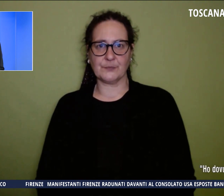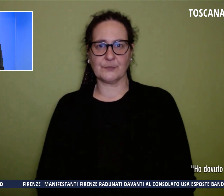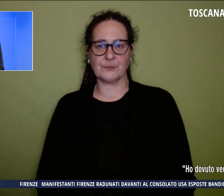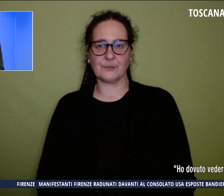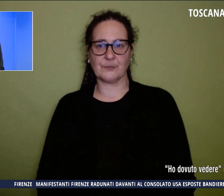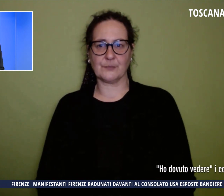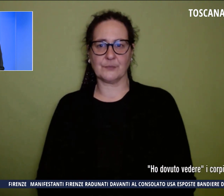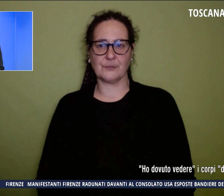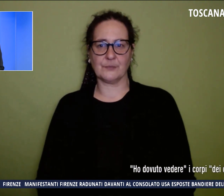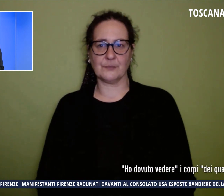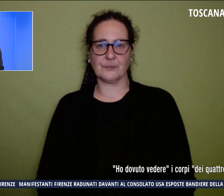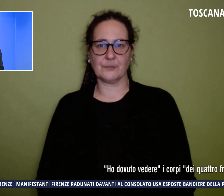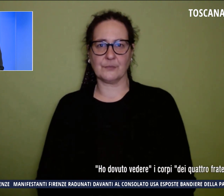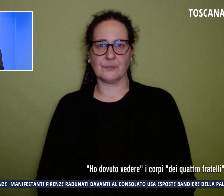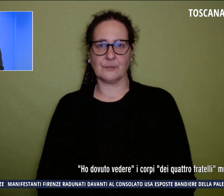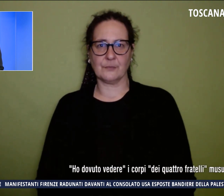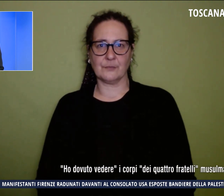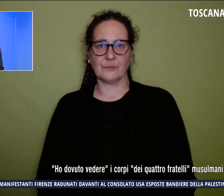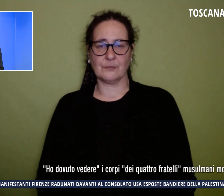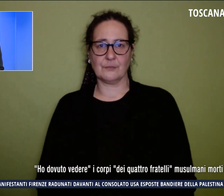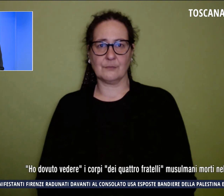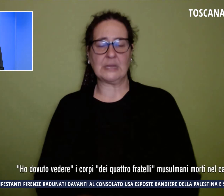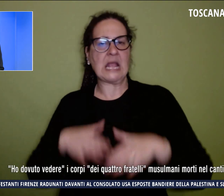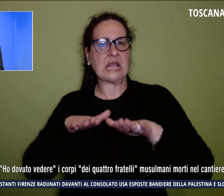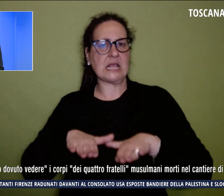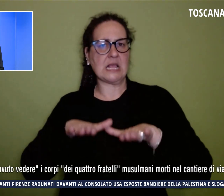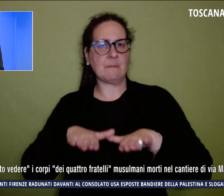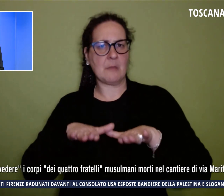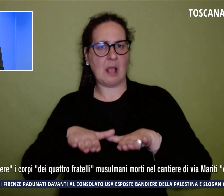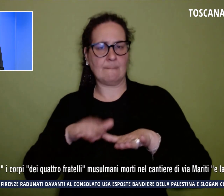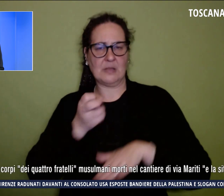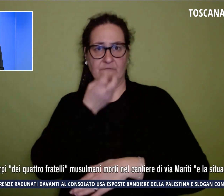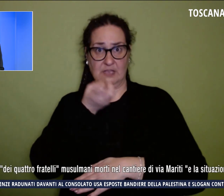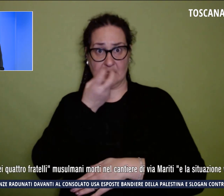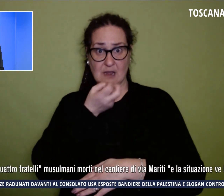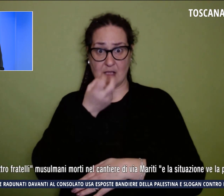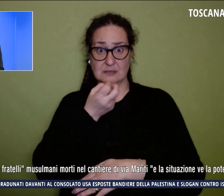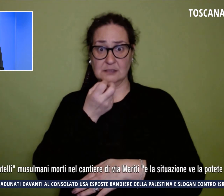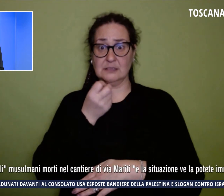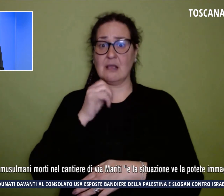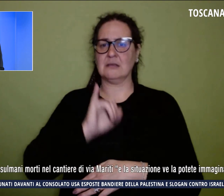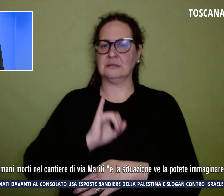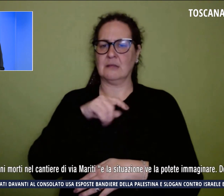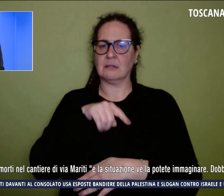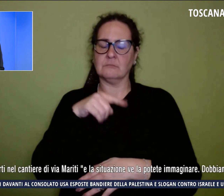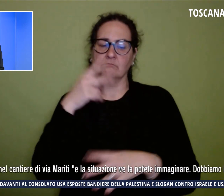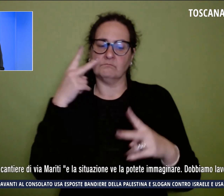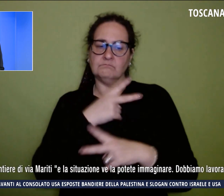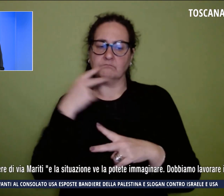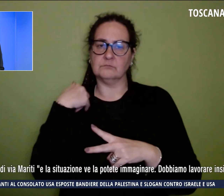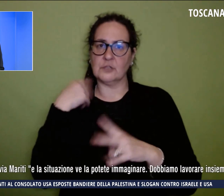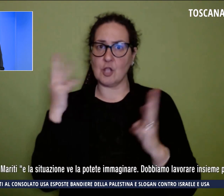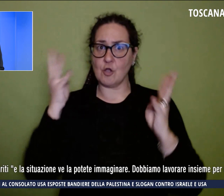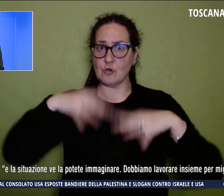Il imam di Firenze, Izzedin El Zir, ricordando le vittime del crollo al